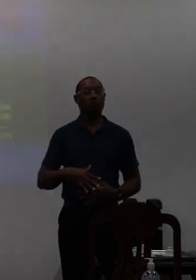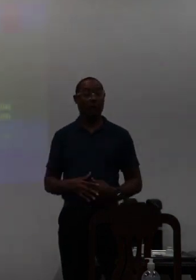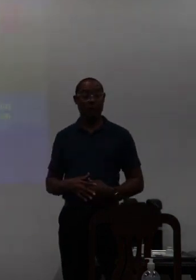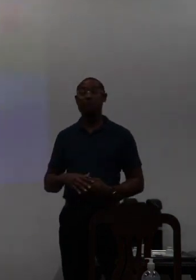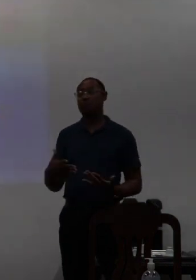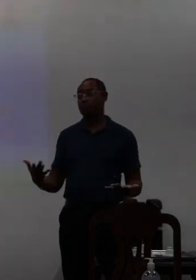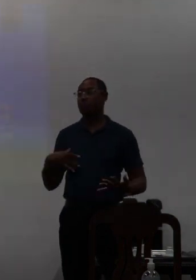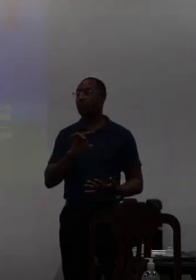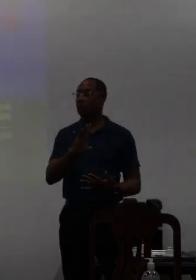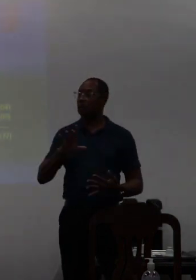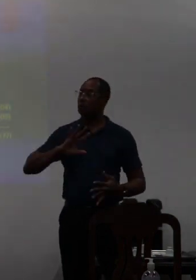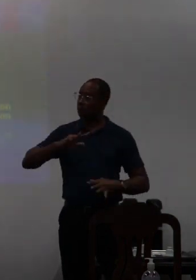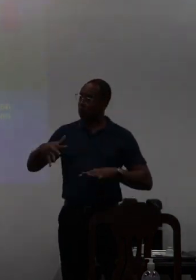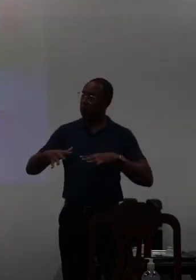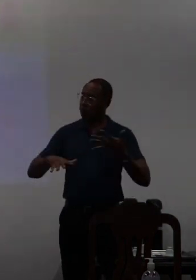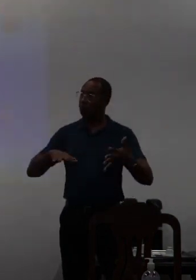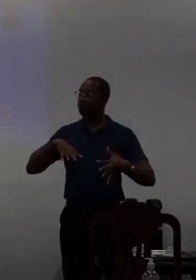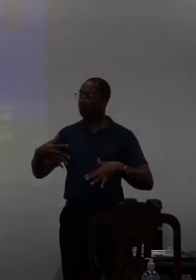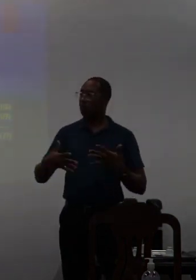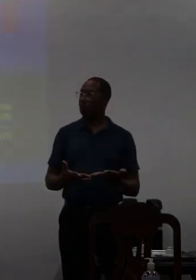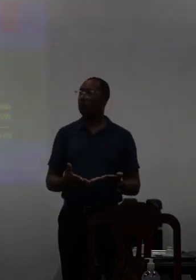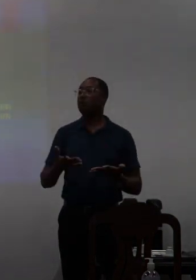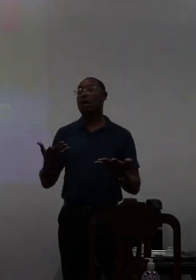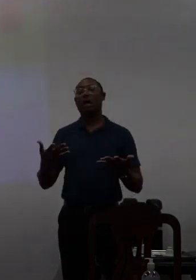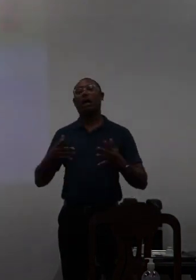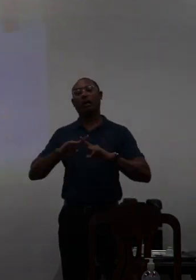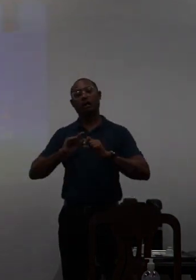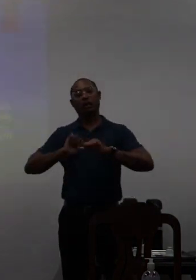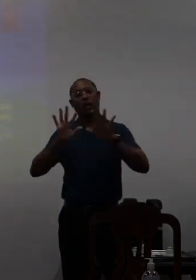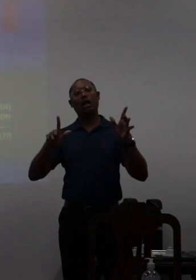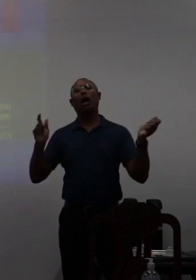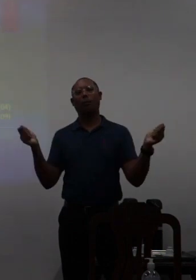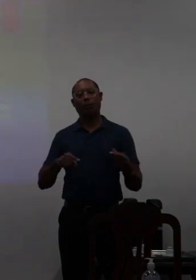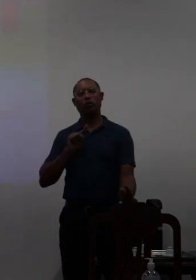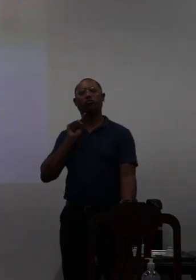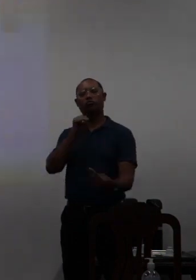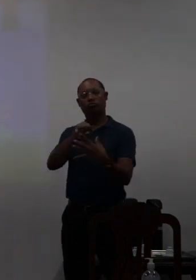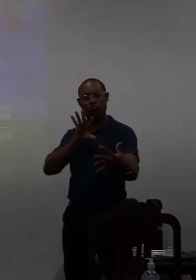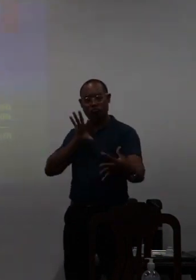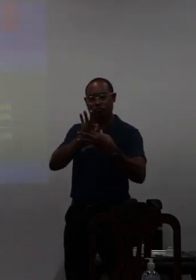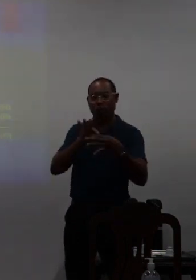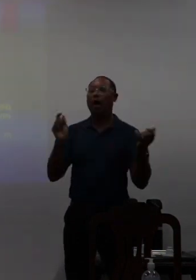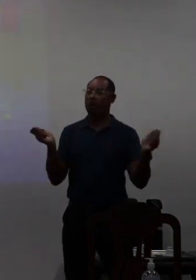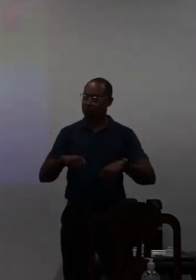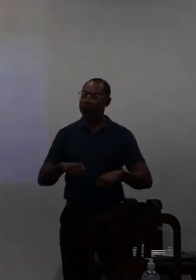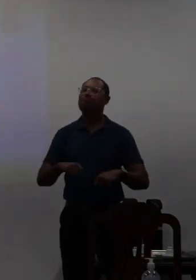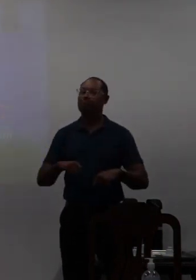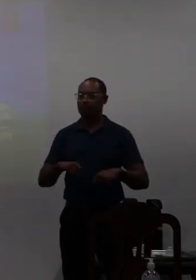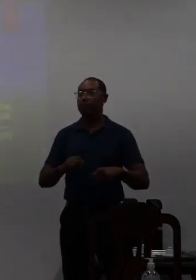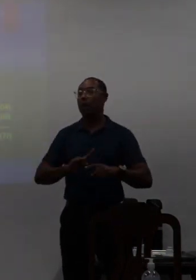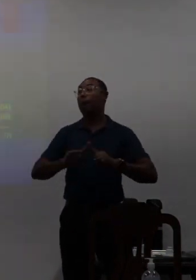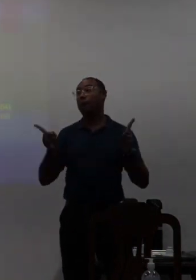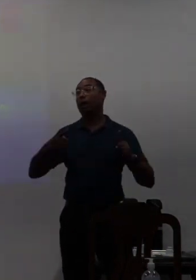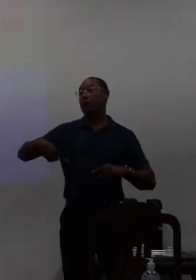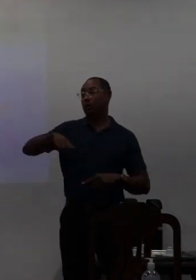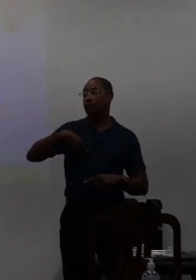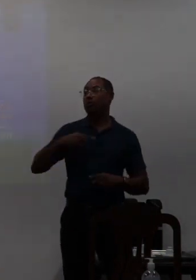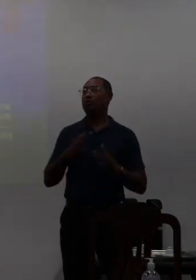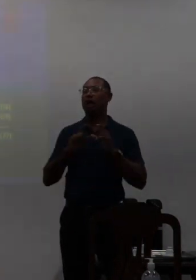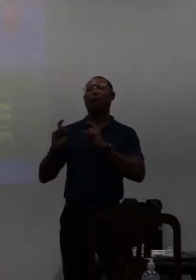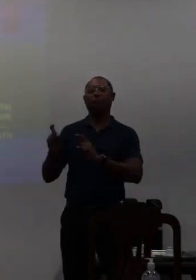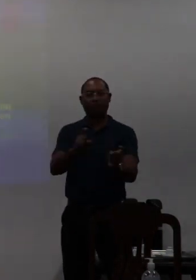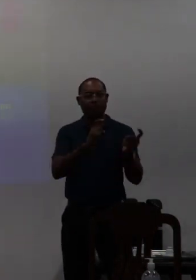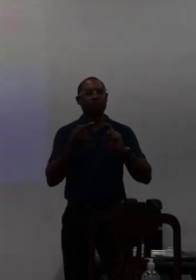cada iniciativa é claro que essa iniciativa pode ter uma meta vinculada vinculada mas o que a gente quer